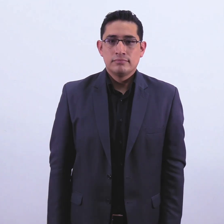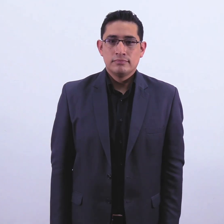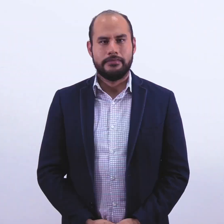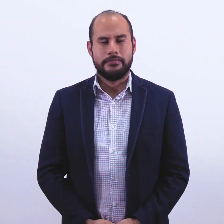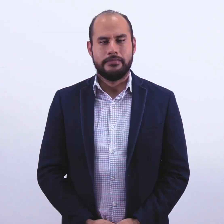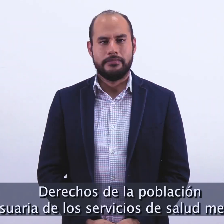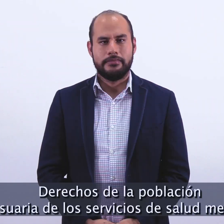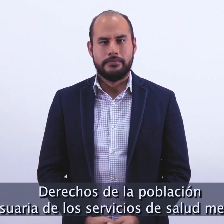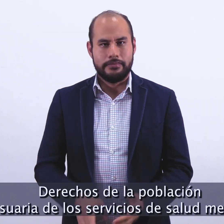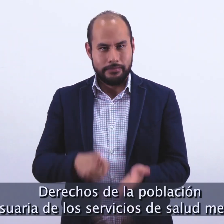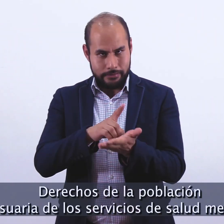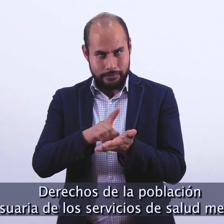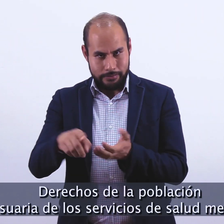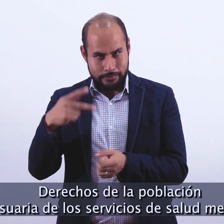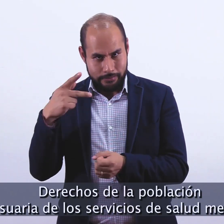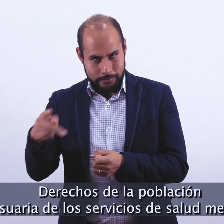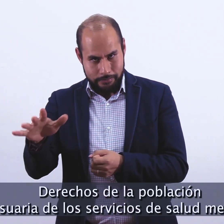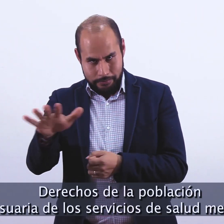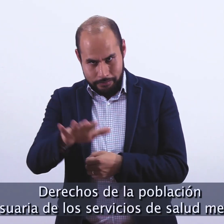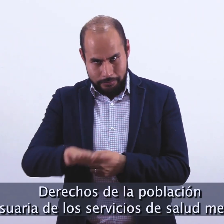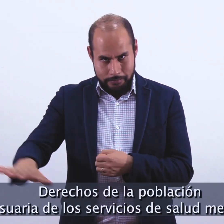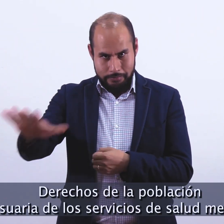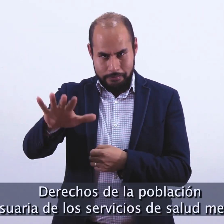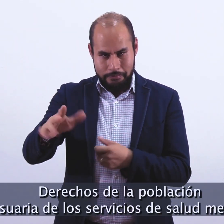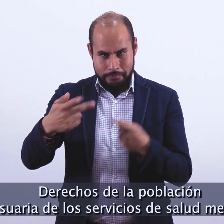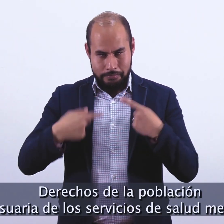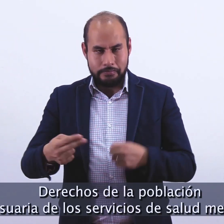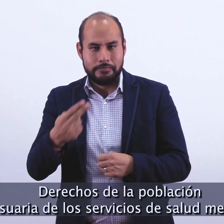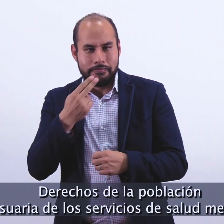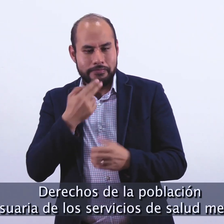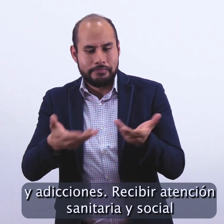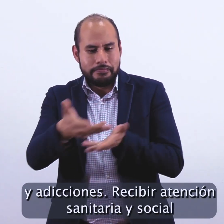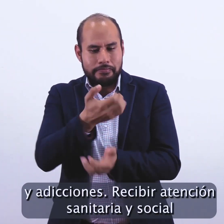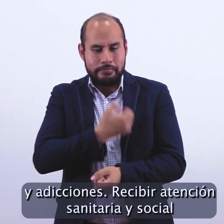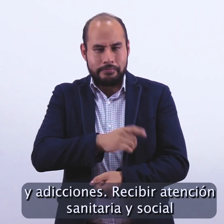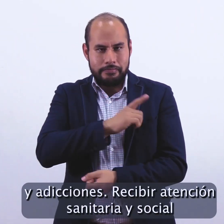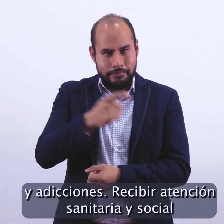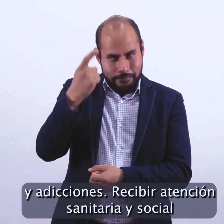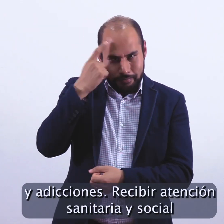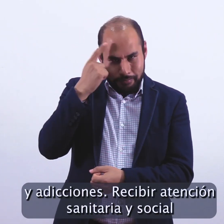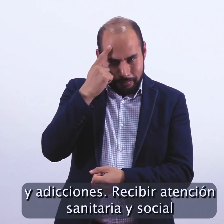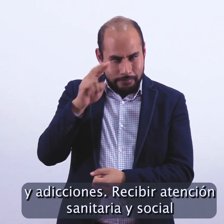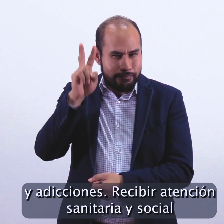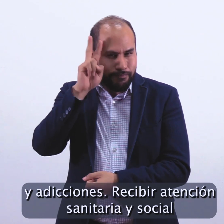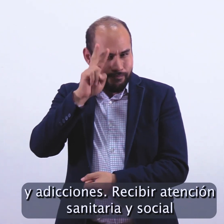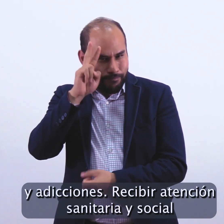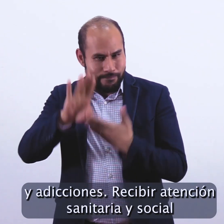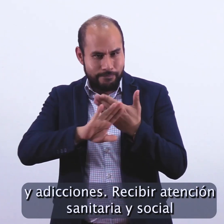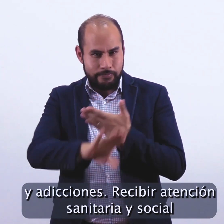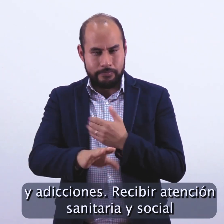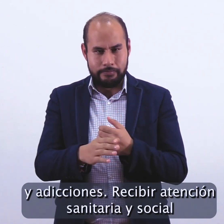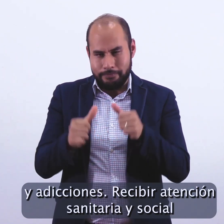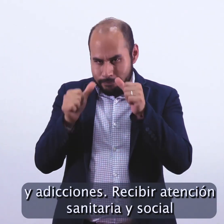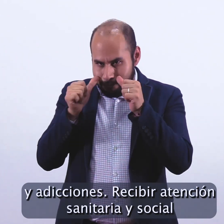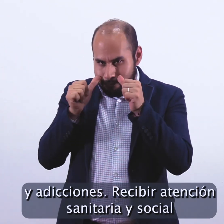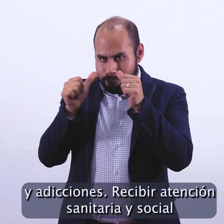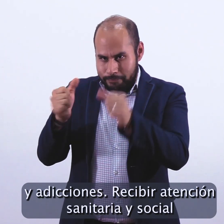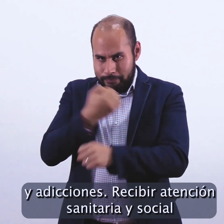Derechos de la población usuaria de los servicios de salud mental y adicciones. Recibir atención sanitaria y